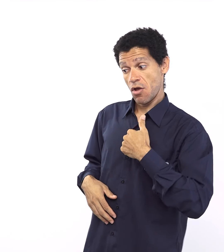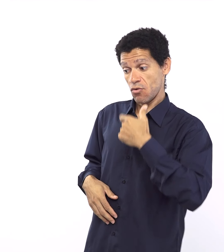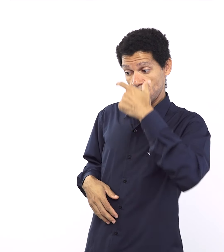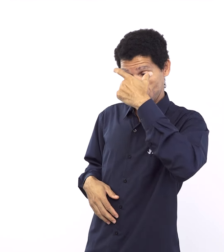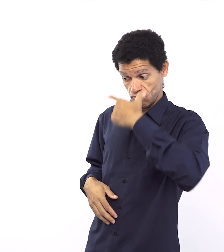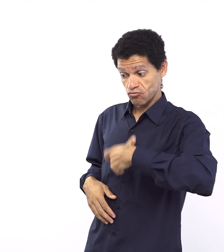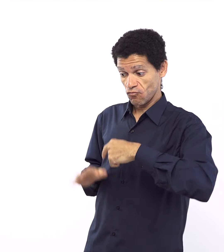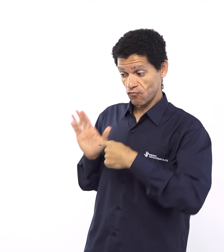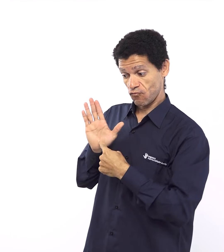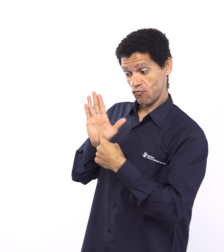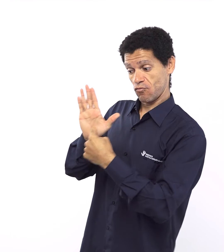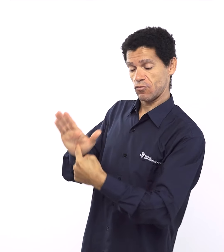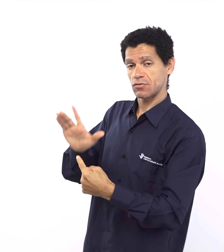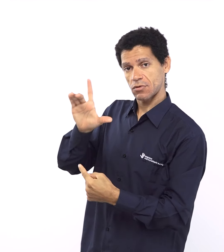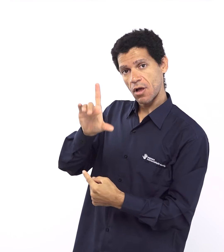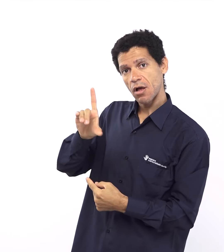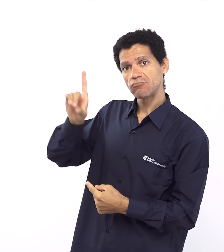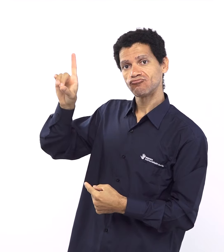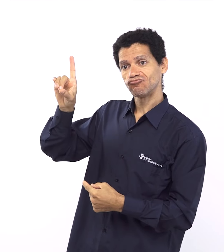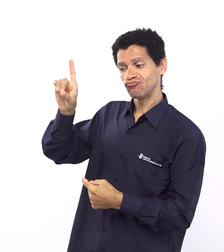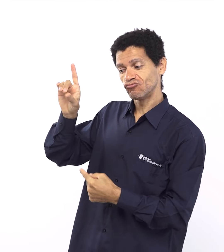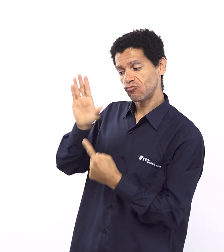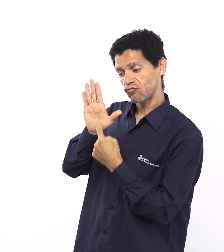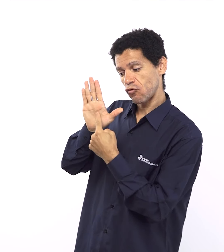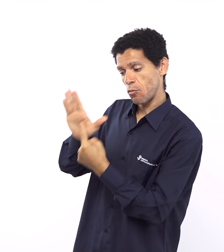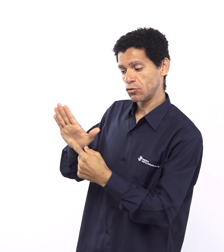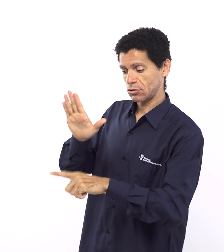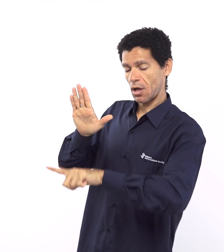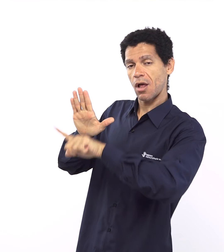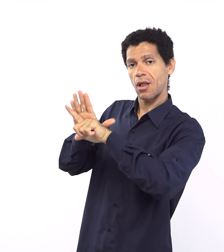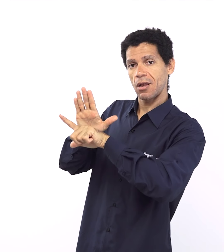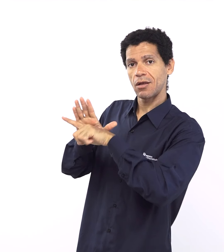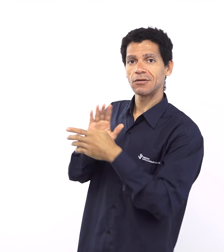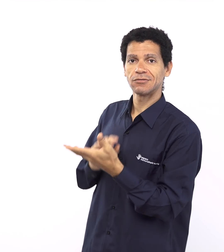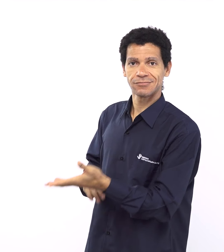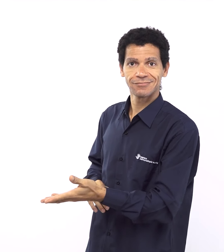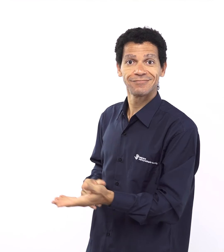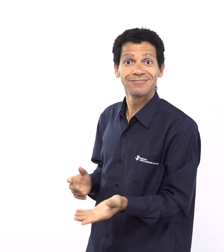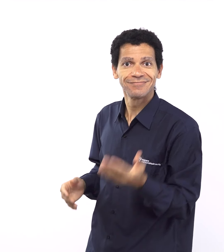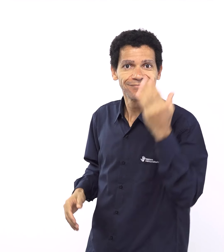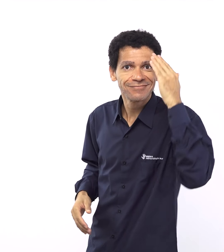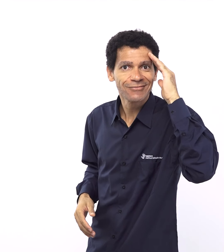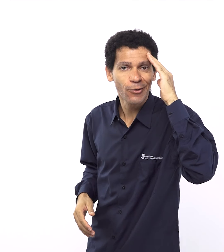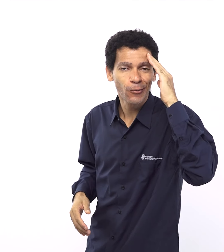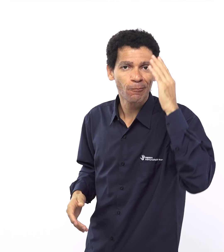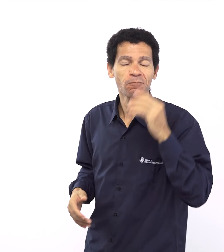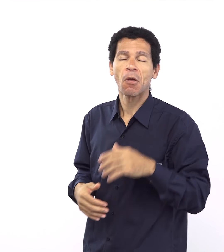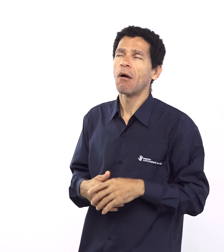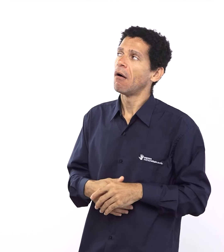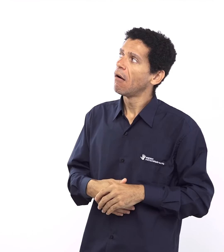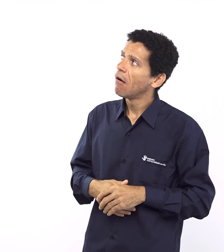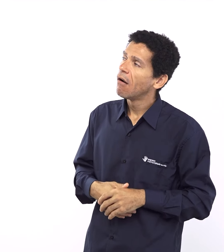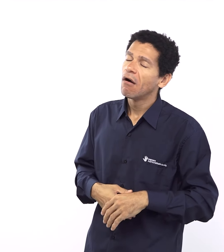assim é porque nisso tudo a gente não a gente não pode esquecer um fio que é o